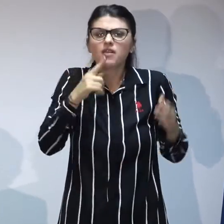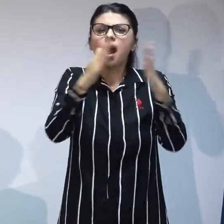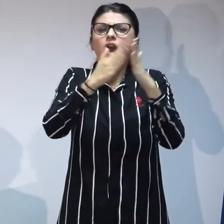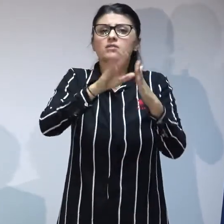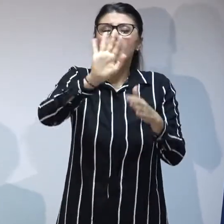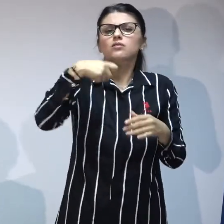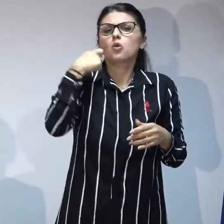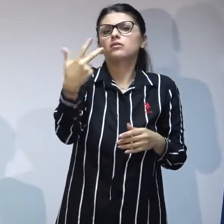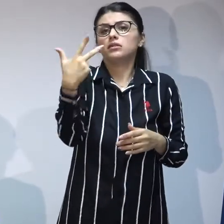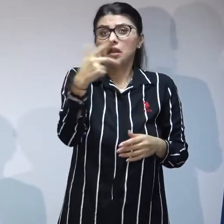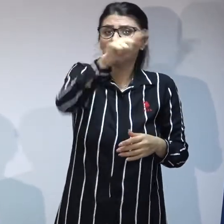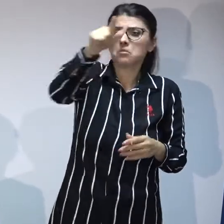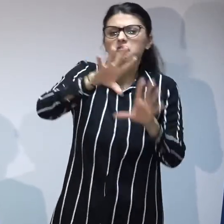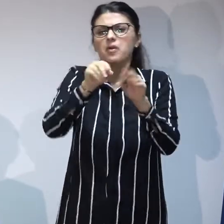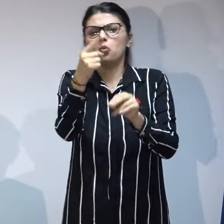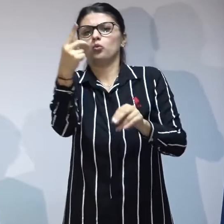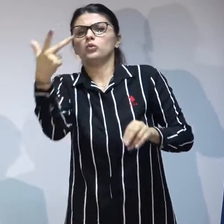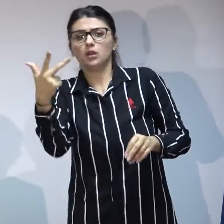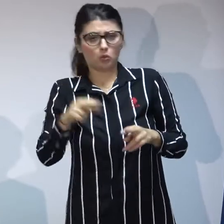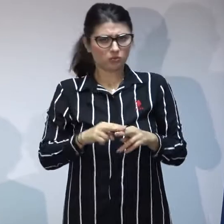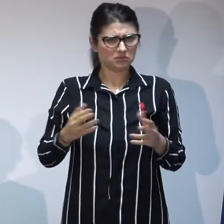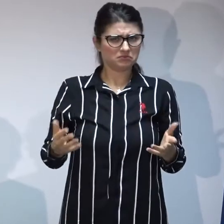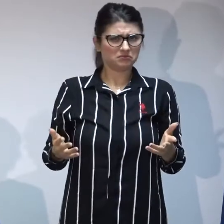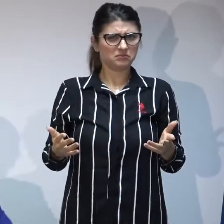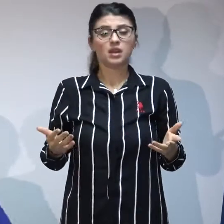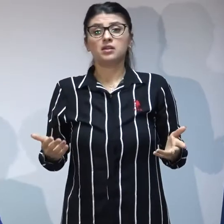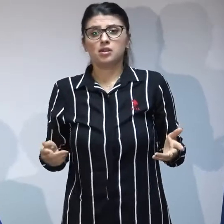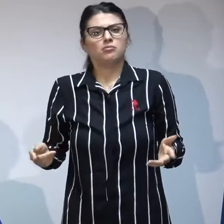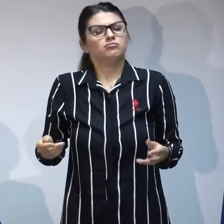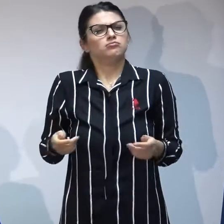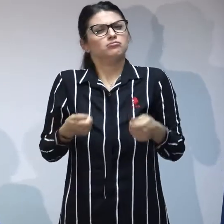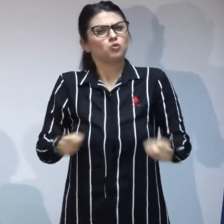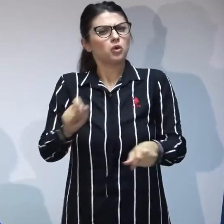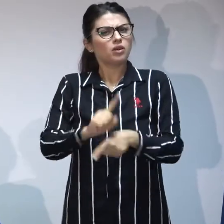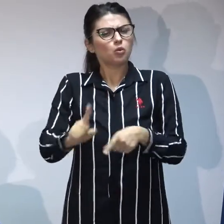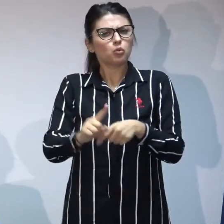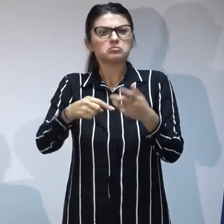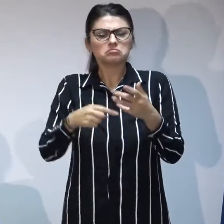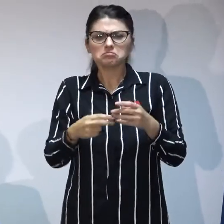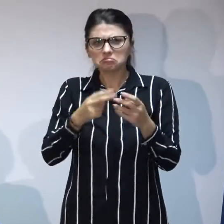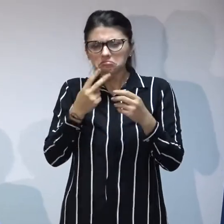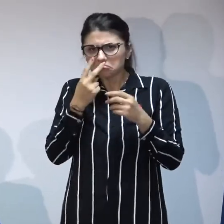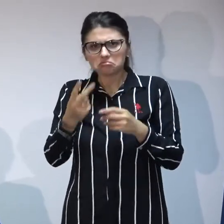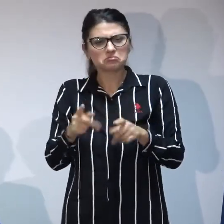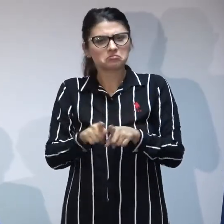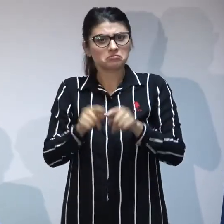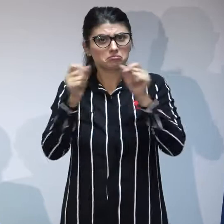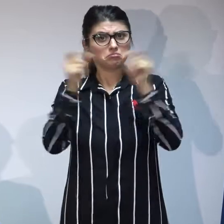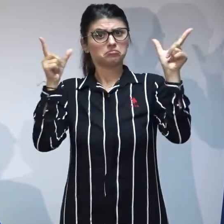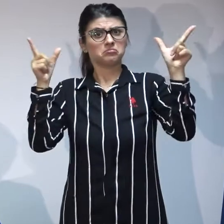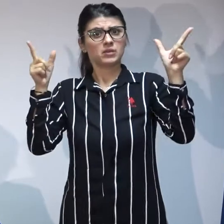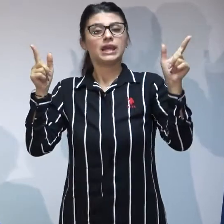familiei toate aceste lucruri îmi arată mie că este nevoie în primul și în primul rând de